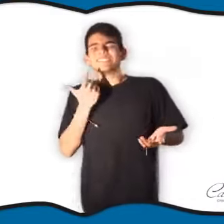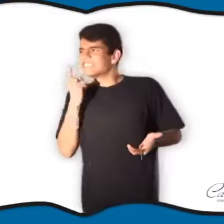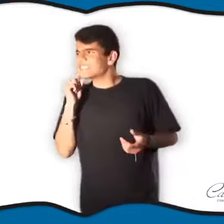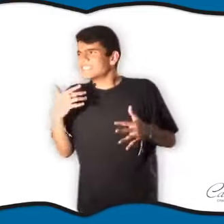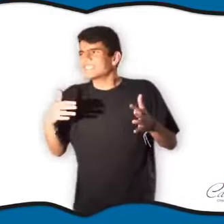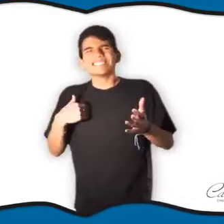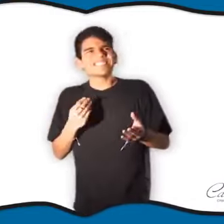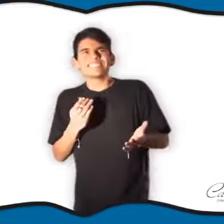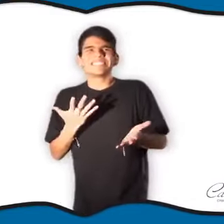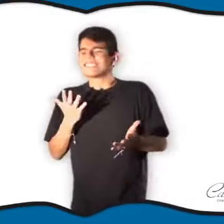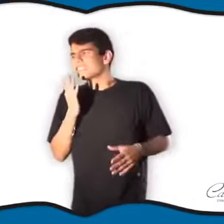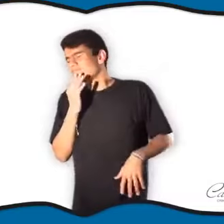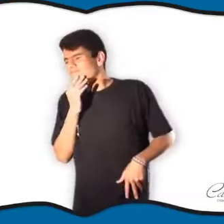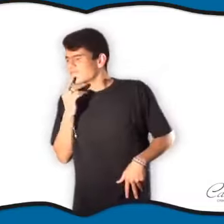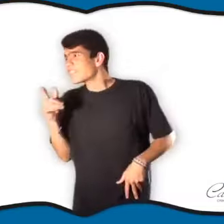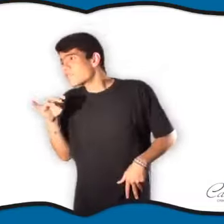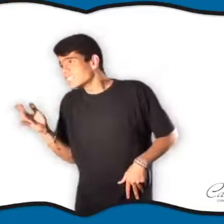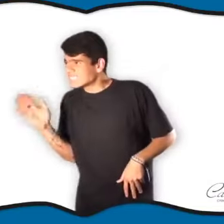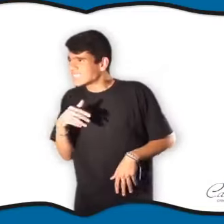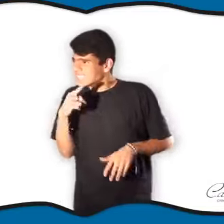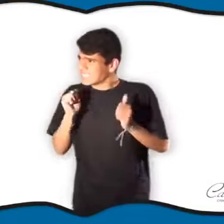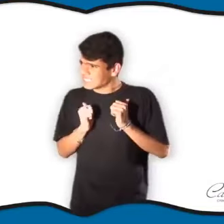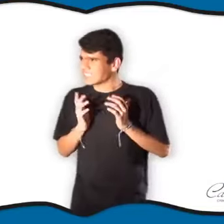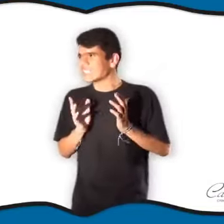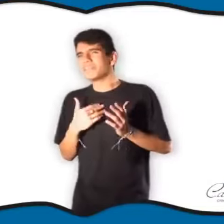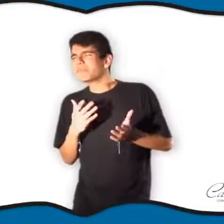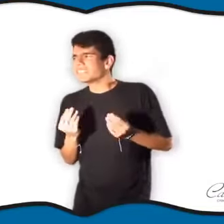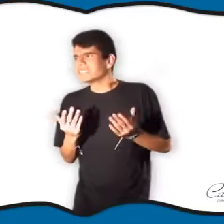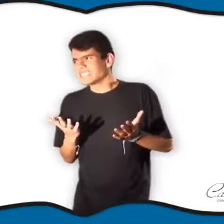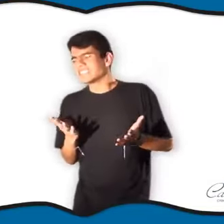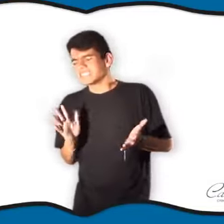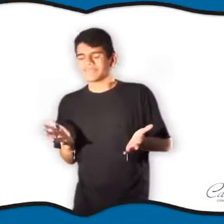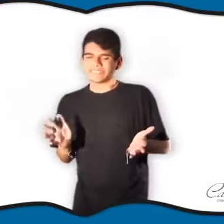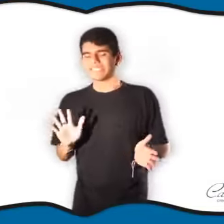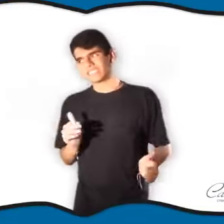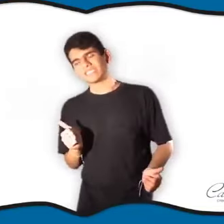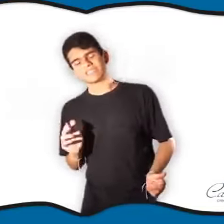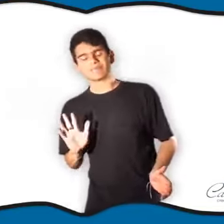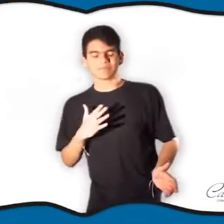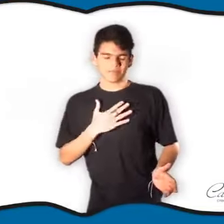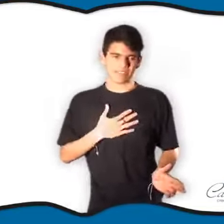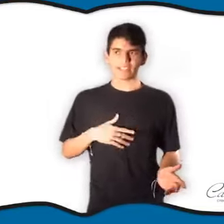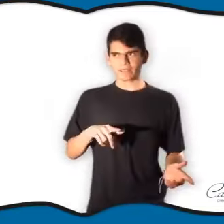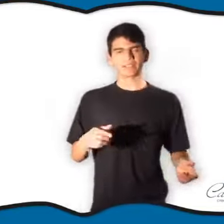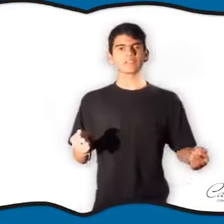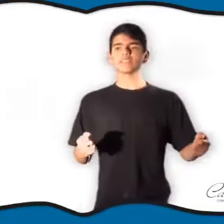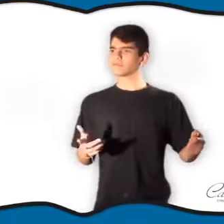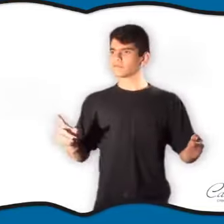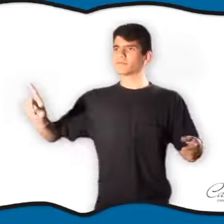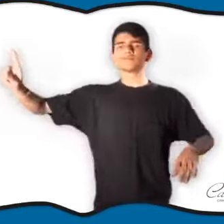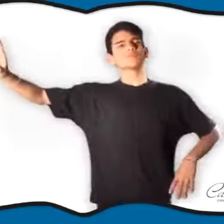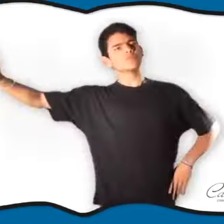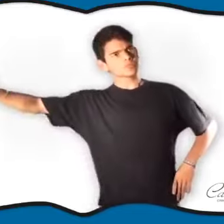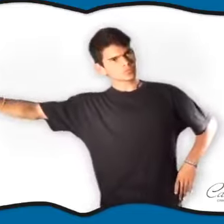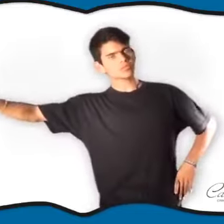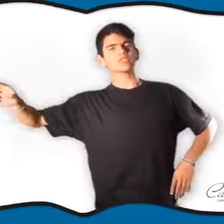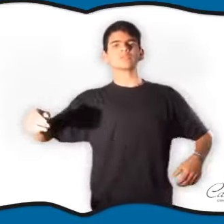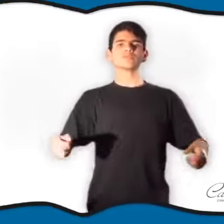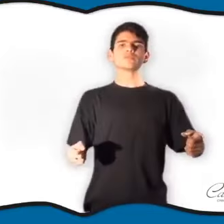Las personas cuchicheaban y no se animaban a subir cuando veían al colectivo sin chofer. Hasta que una persona decidió